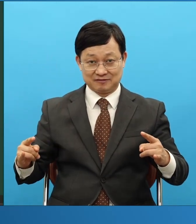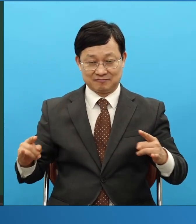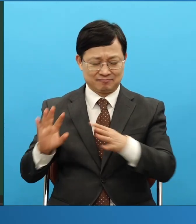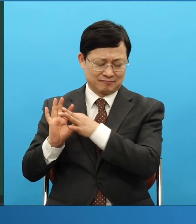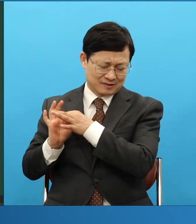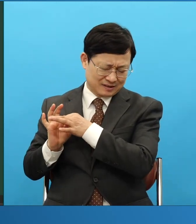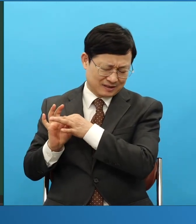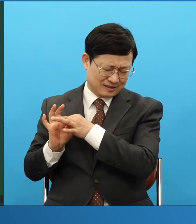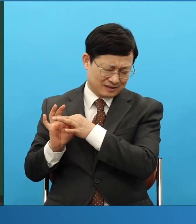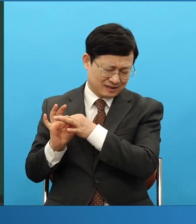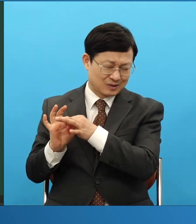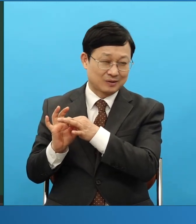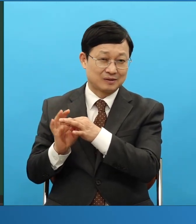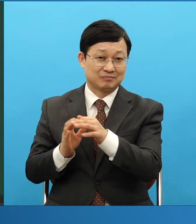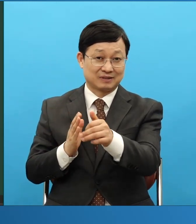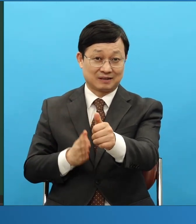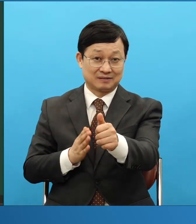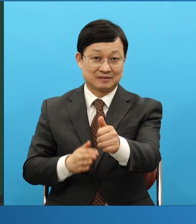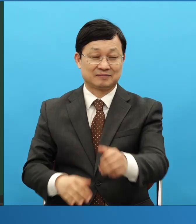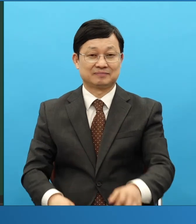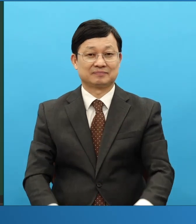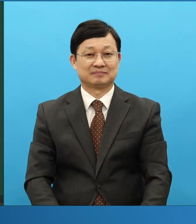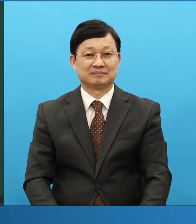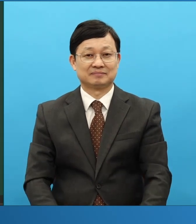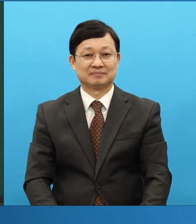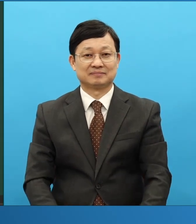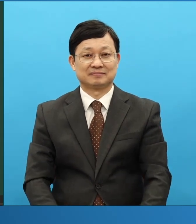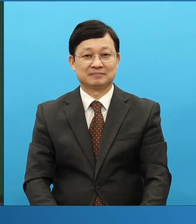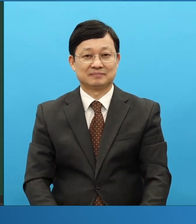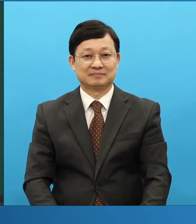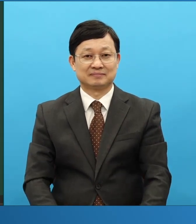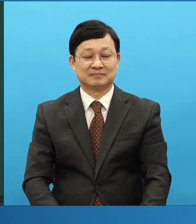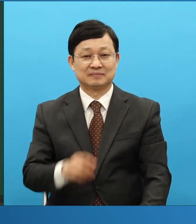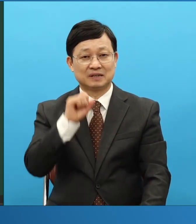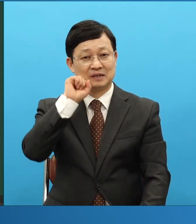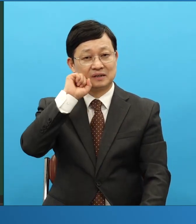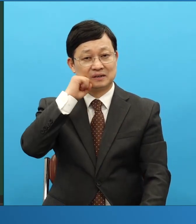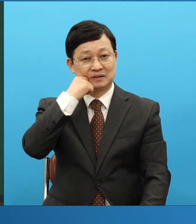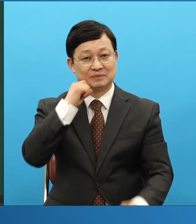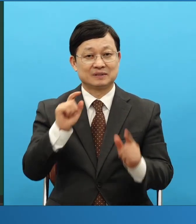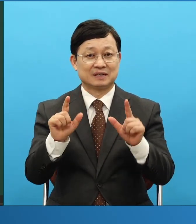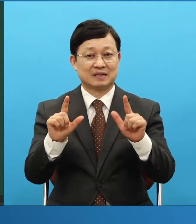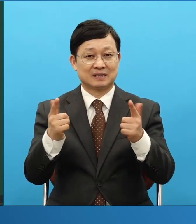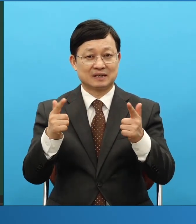아시겠지요? 어렵지 않다면 큰 걸 뭐 하는 게 아닙니다 늘 할 수 있어요